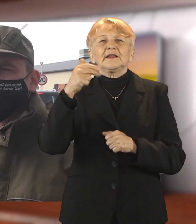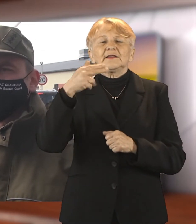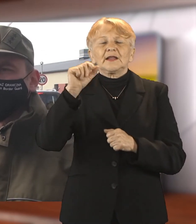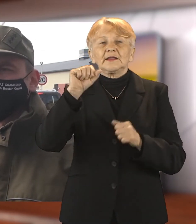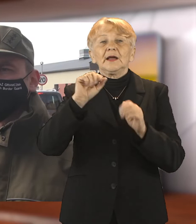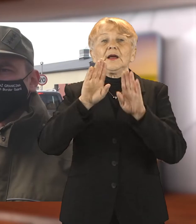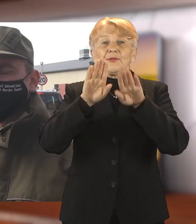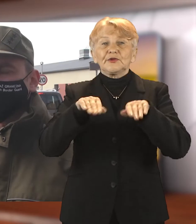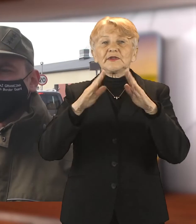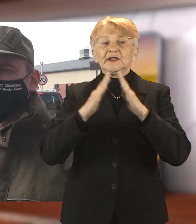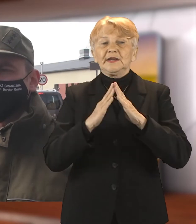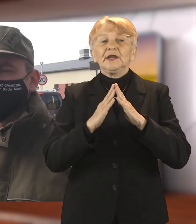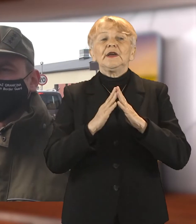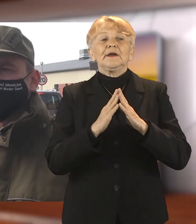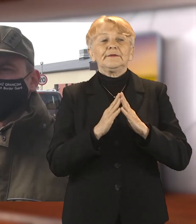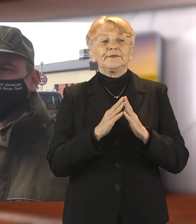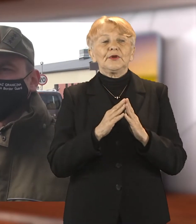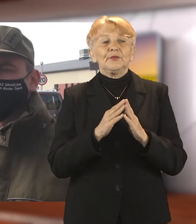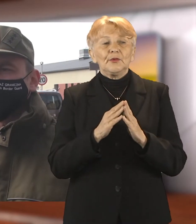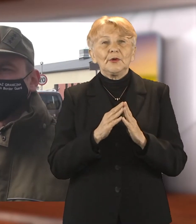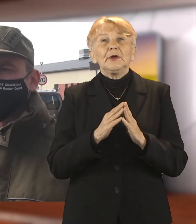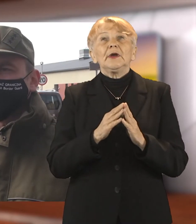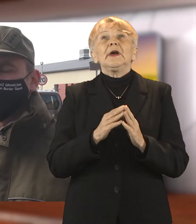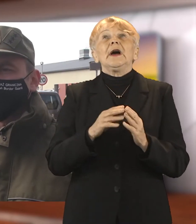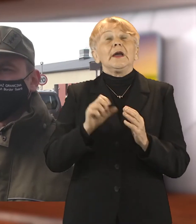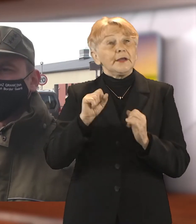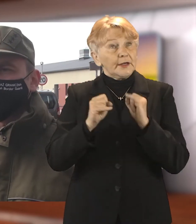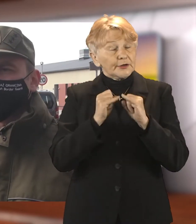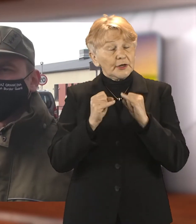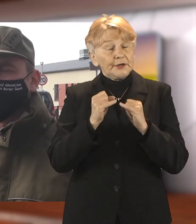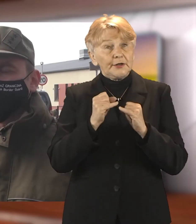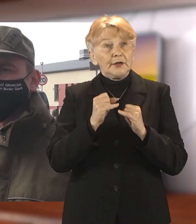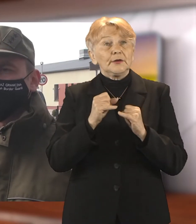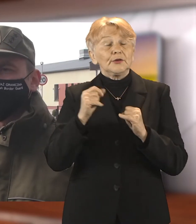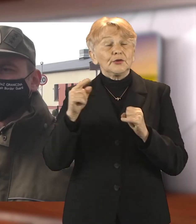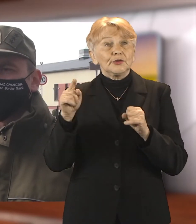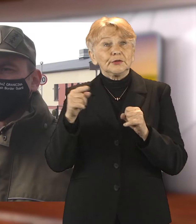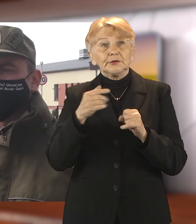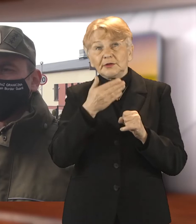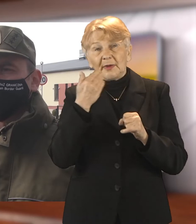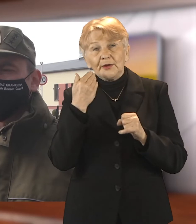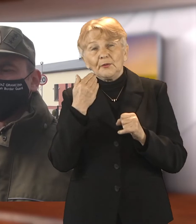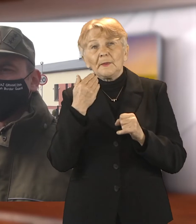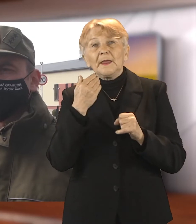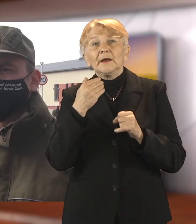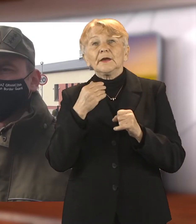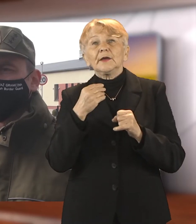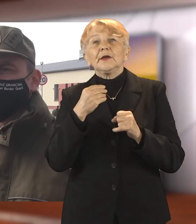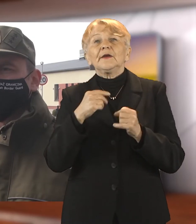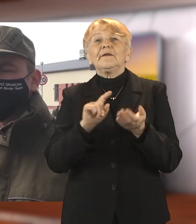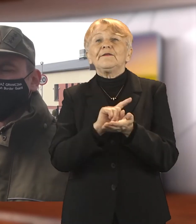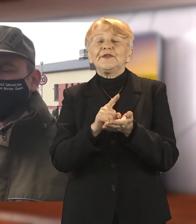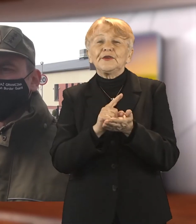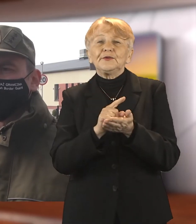zobowiązane są posiadać negatywny test diagnostyczny w kierunku SARS-CoV-2. Ten test nie może być starszy niż 48 godzin